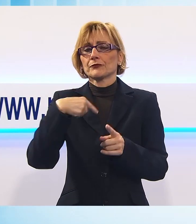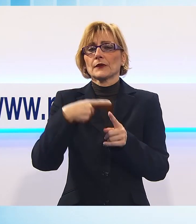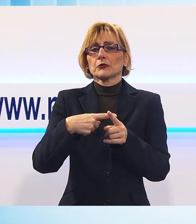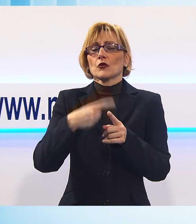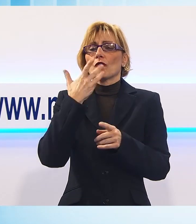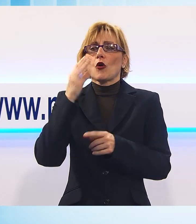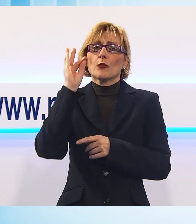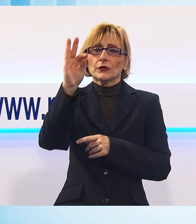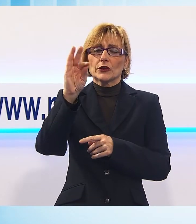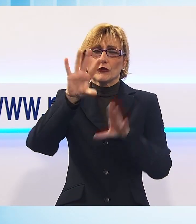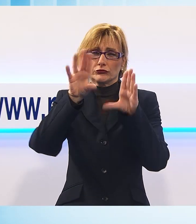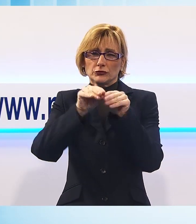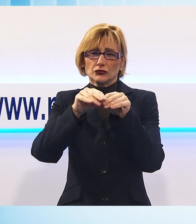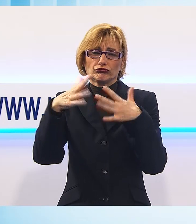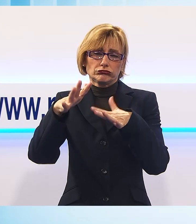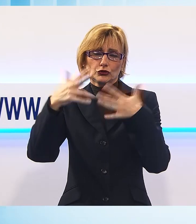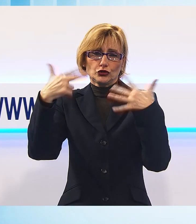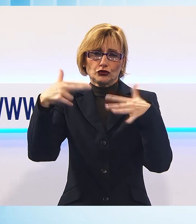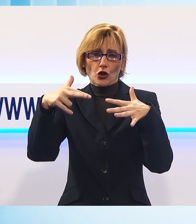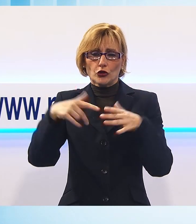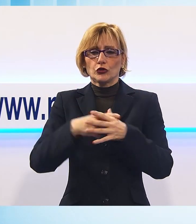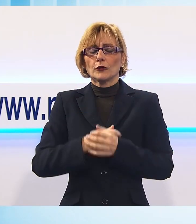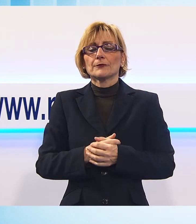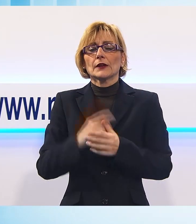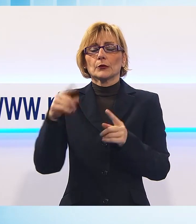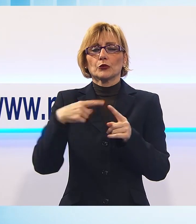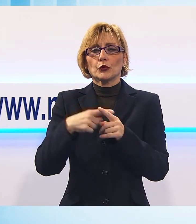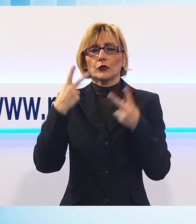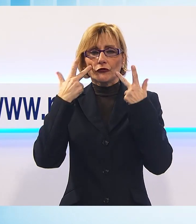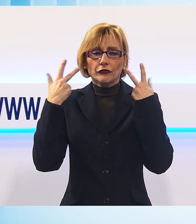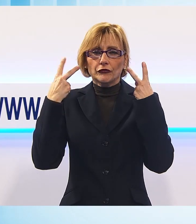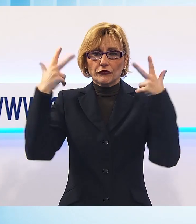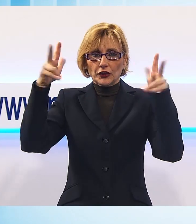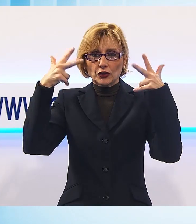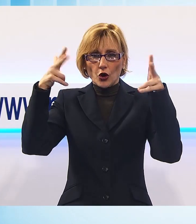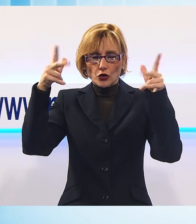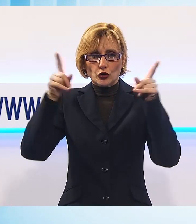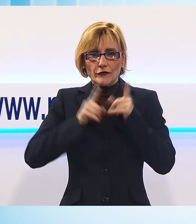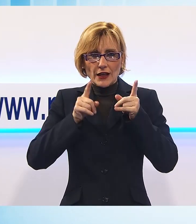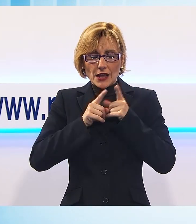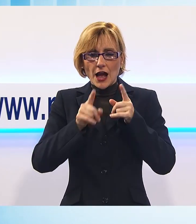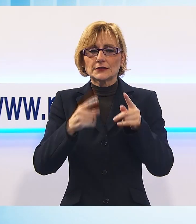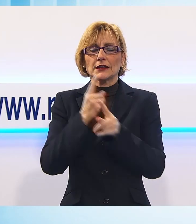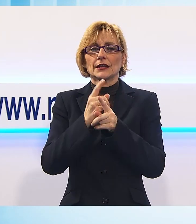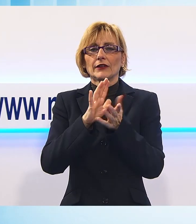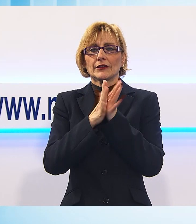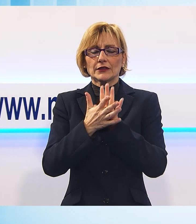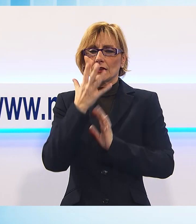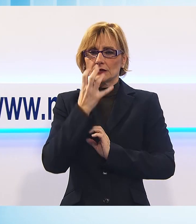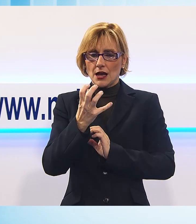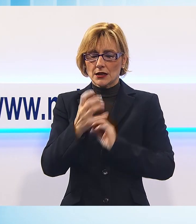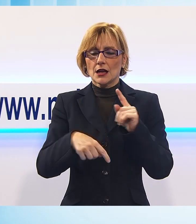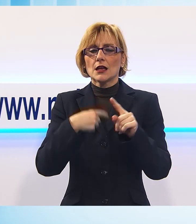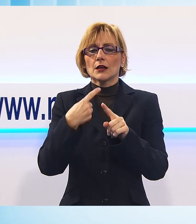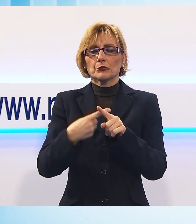vecchio obiettivo di circa 18 vigili, ma anche la videosorveglianza deve diventare una cosa seria. Abbiamo